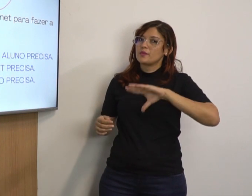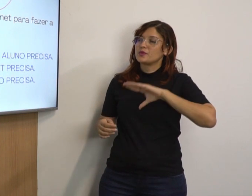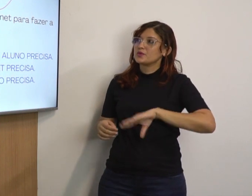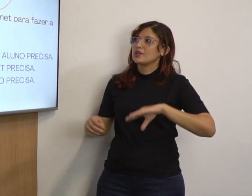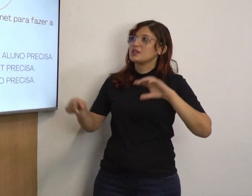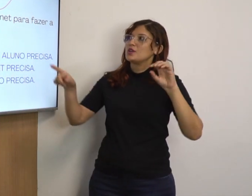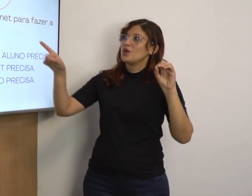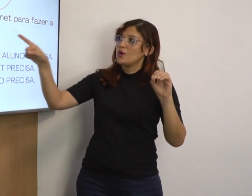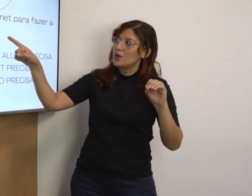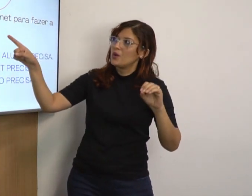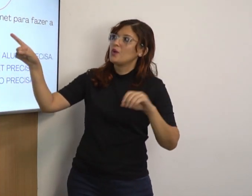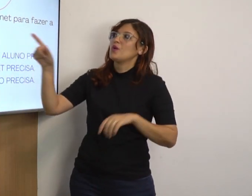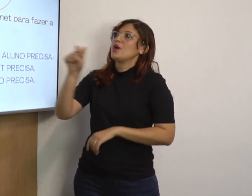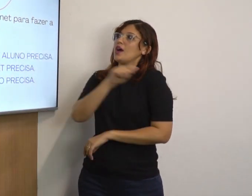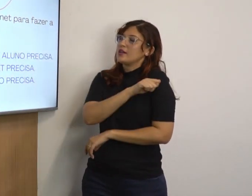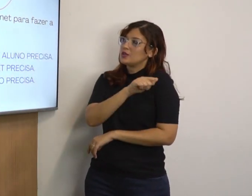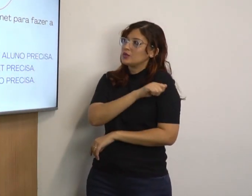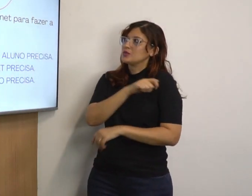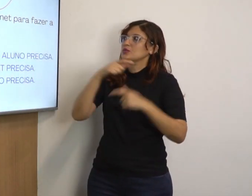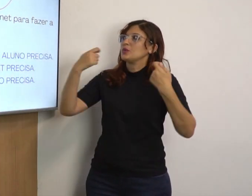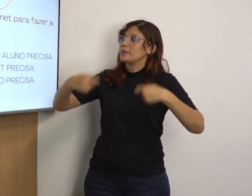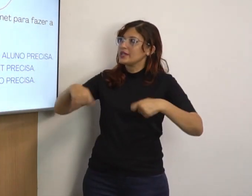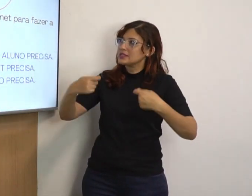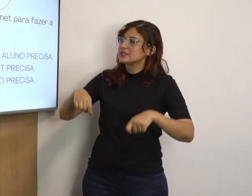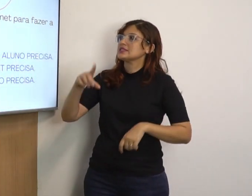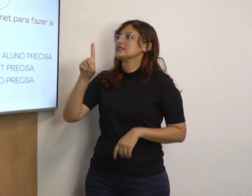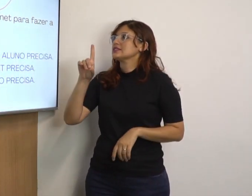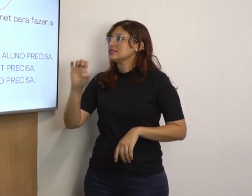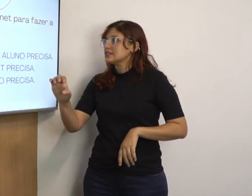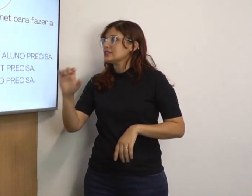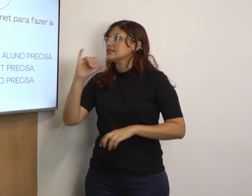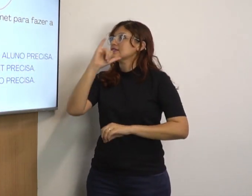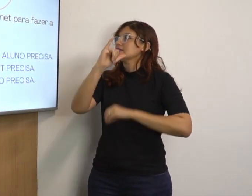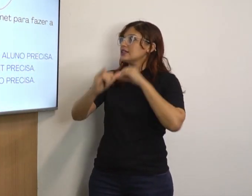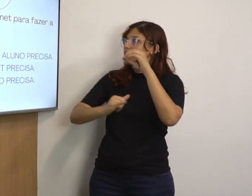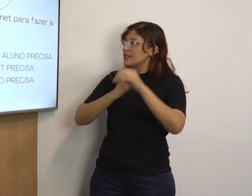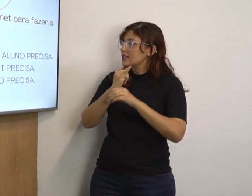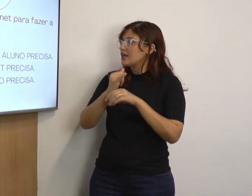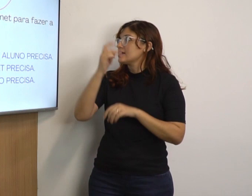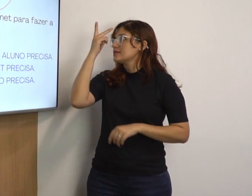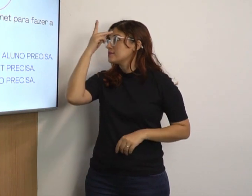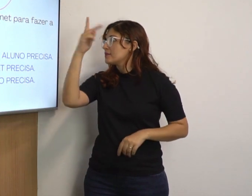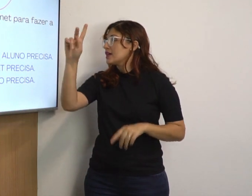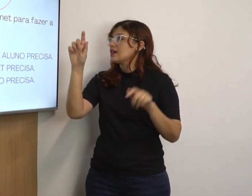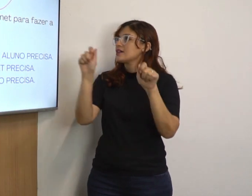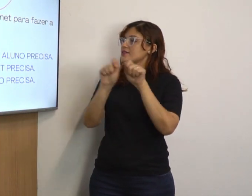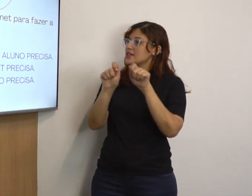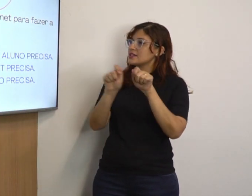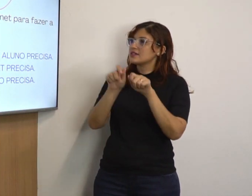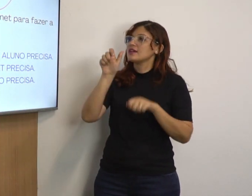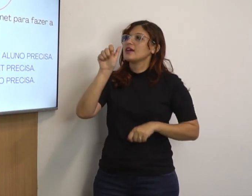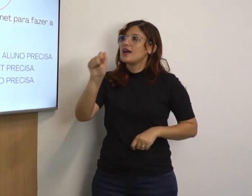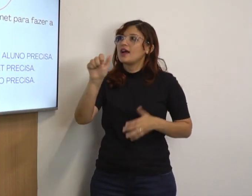Em português, o aluno precisa de internet para fazer a atividade.